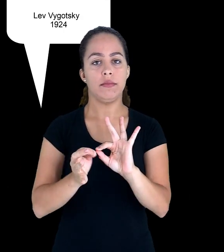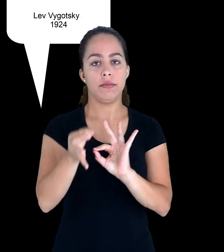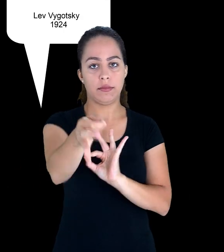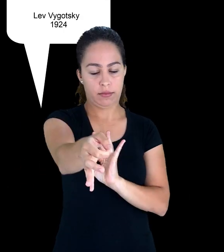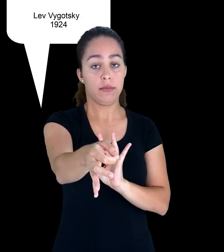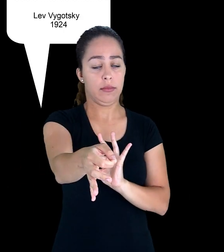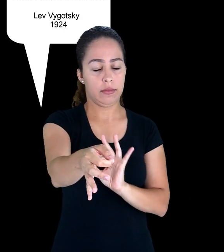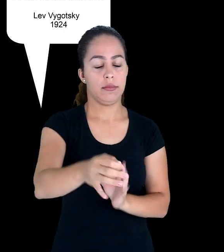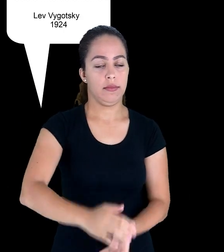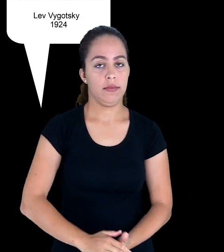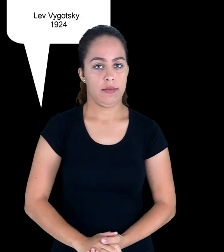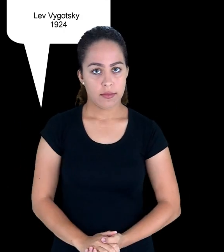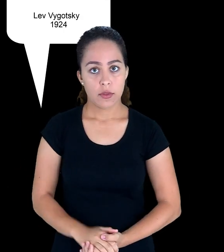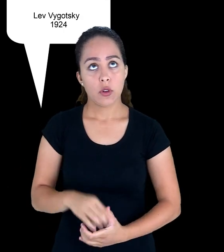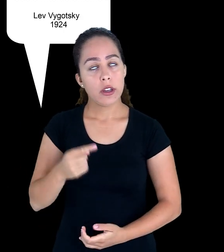possibilitada no ambiente virtual.